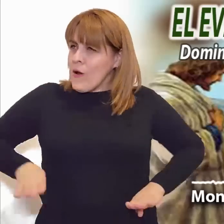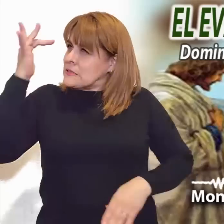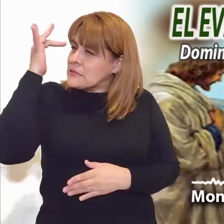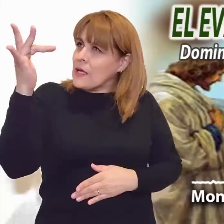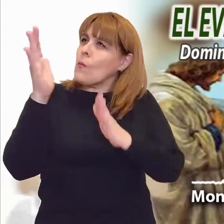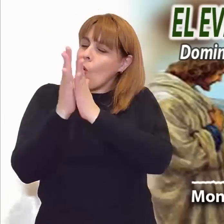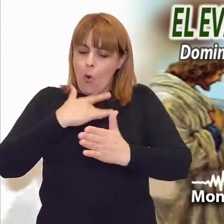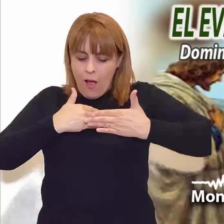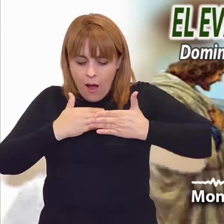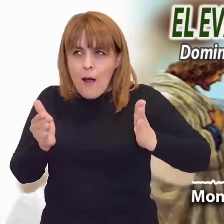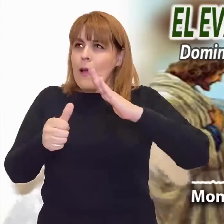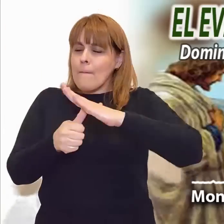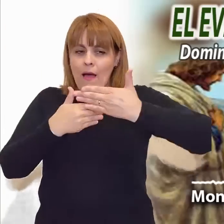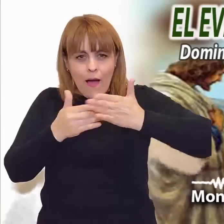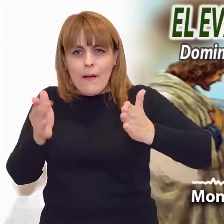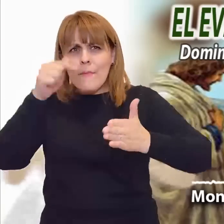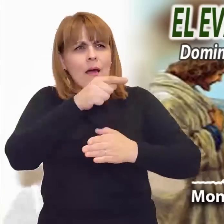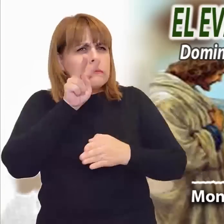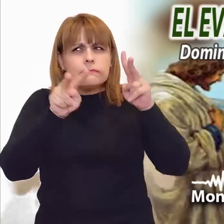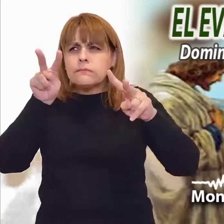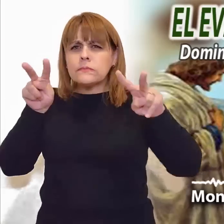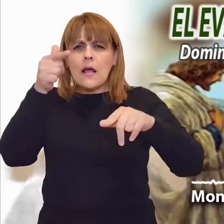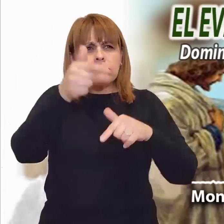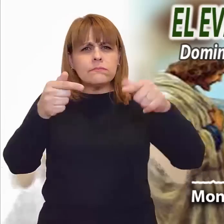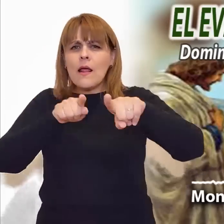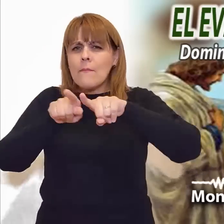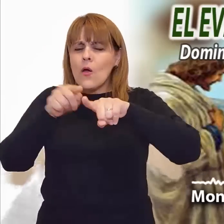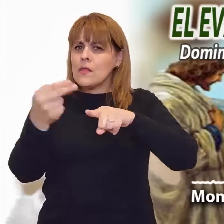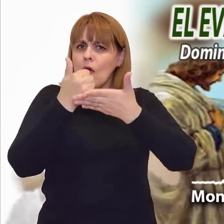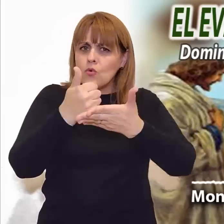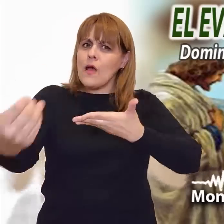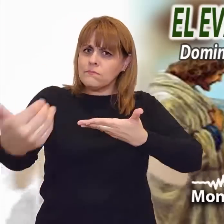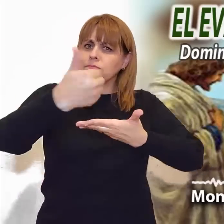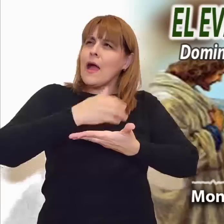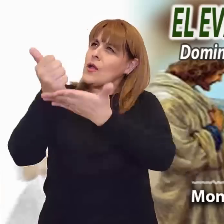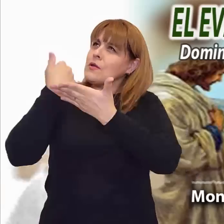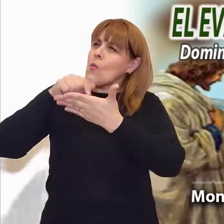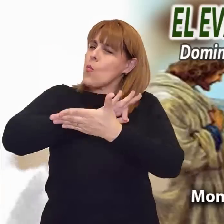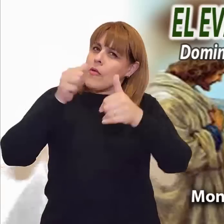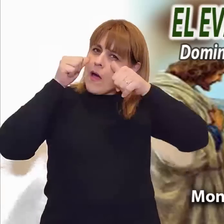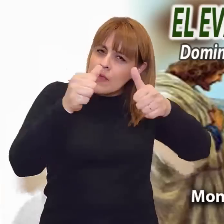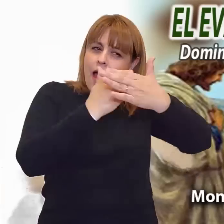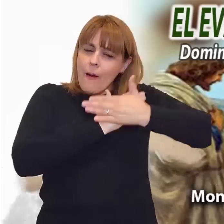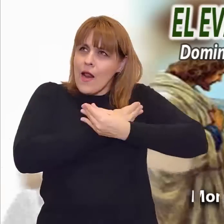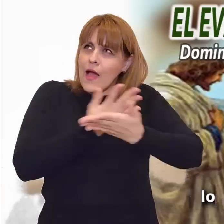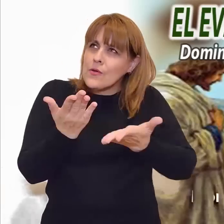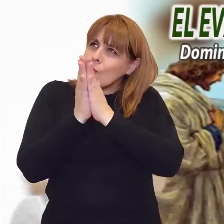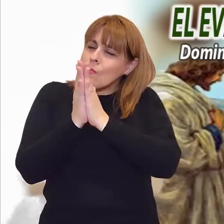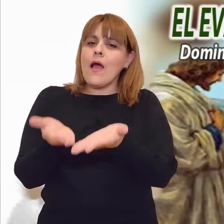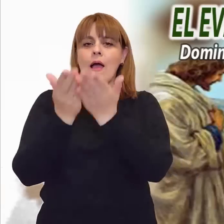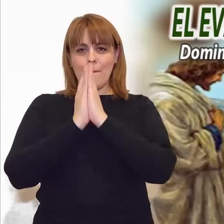amarlos. Amén. El Señor te bendiga en nombre del Padre, y del Hijo, y del Espíritu Santo.